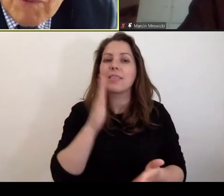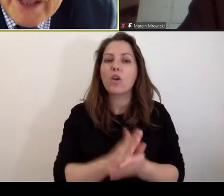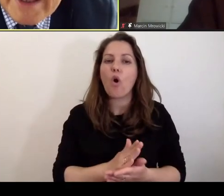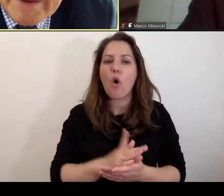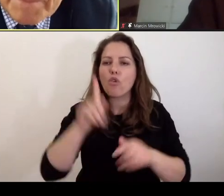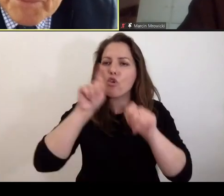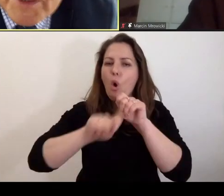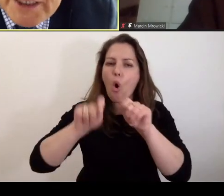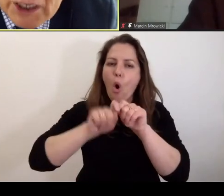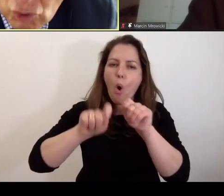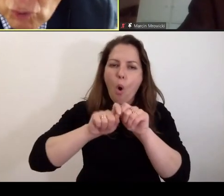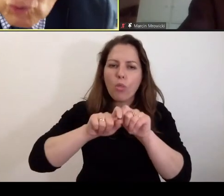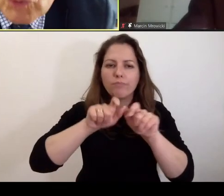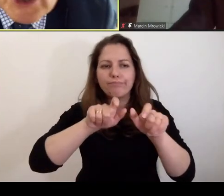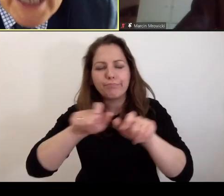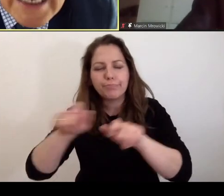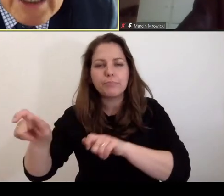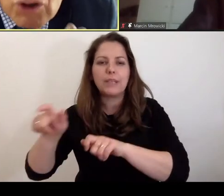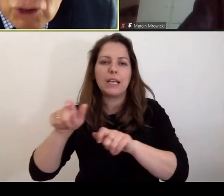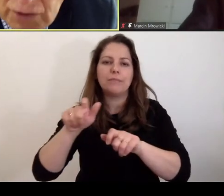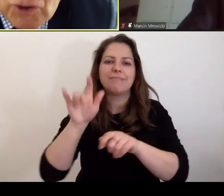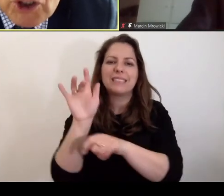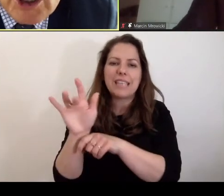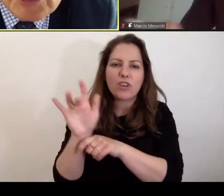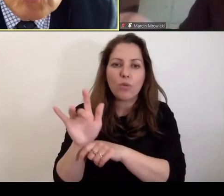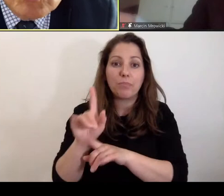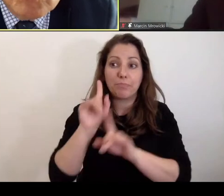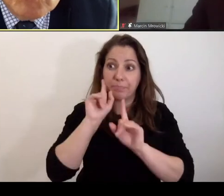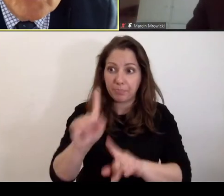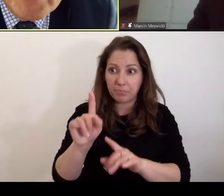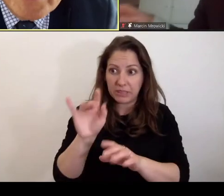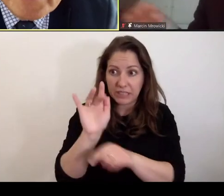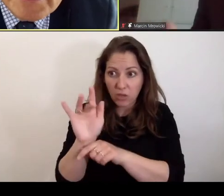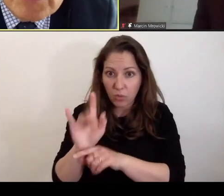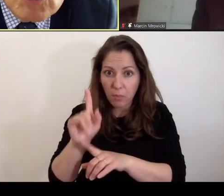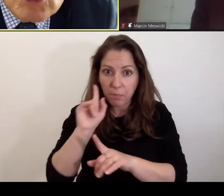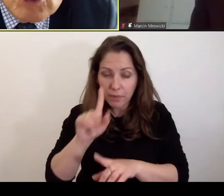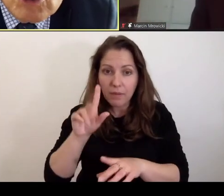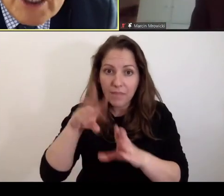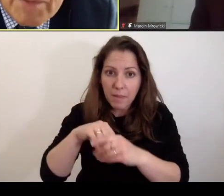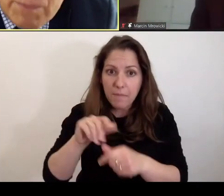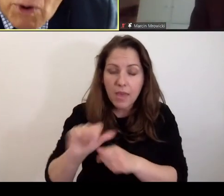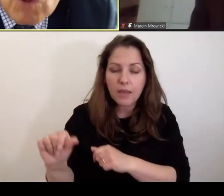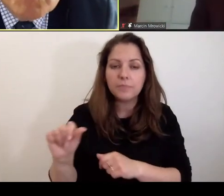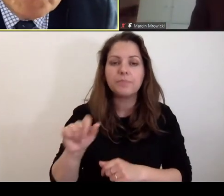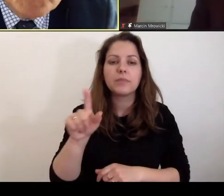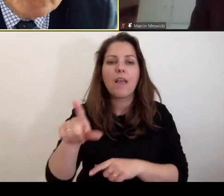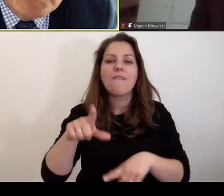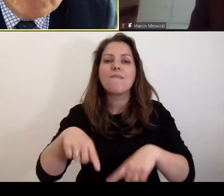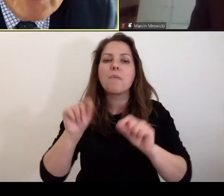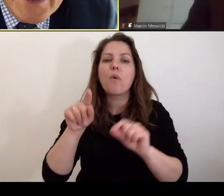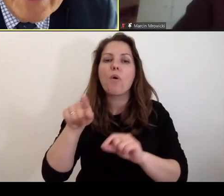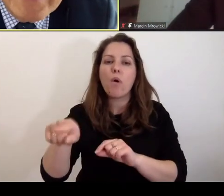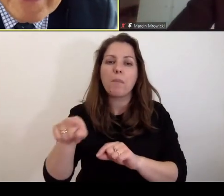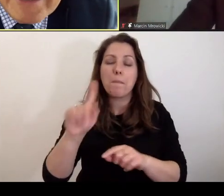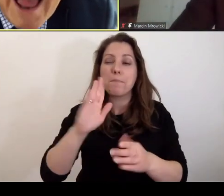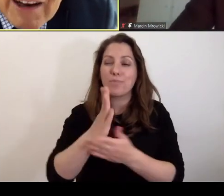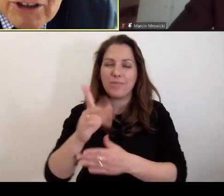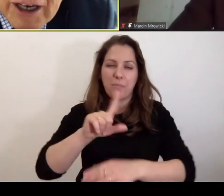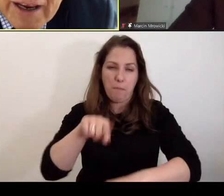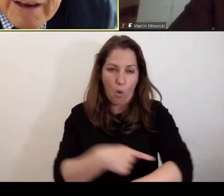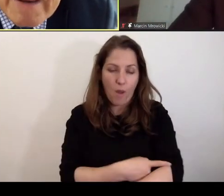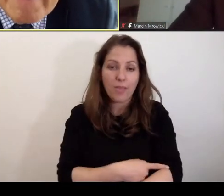kontrolowanie zarzutów, zasadności wniesienia zarzutów, zasadności dokonania wyborów przez prokuratora, ale